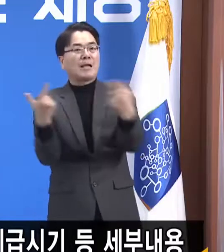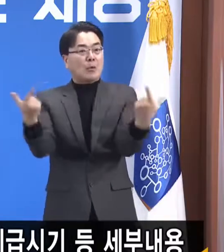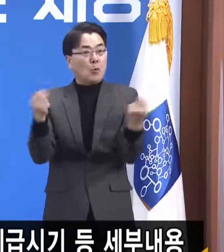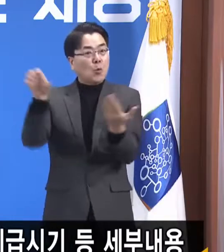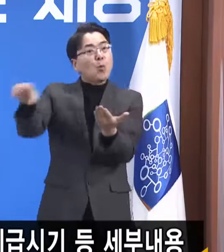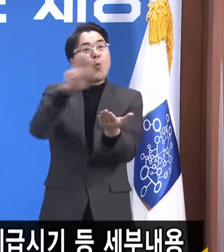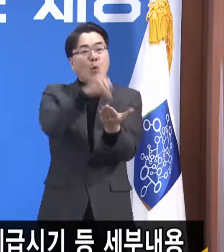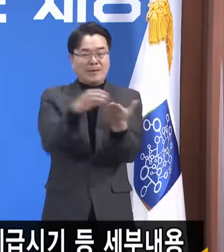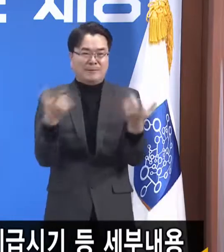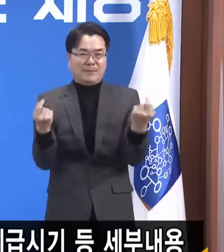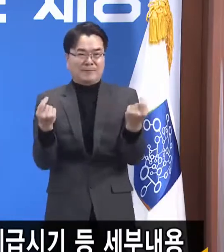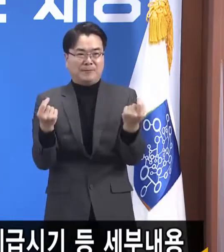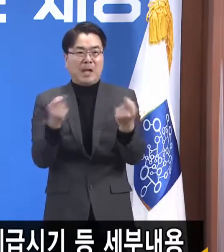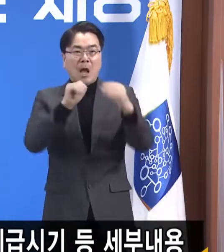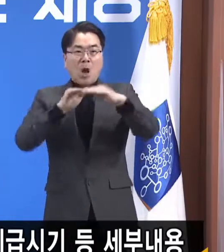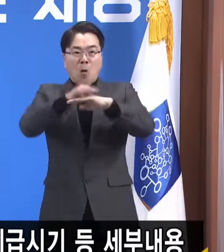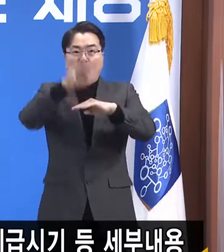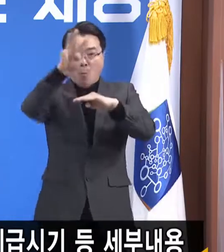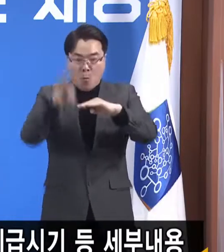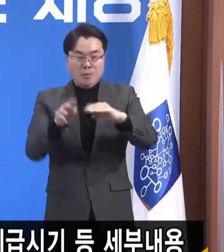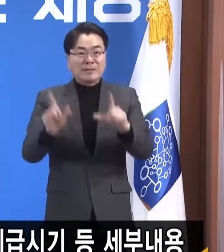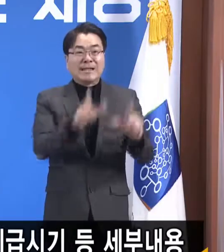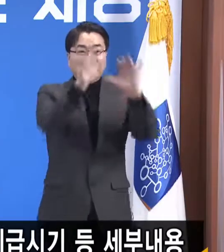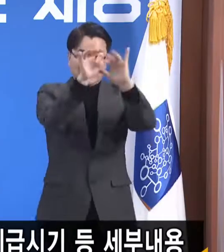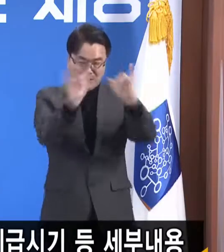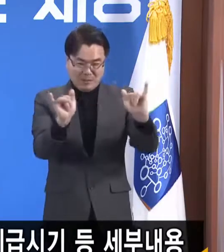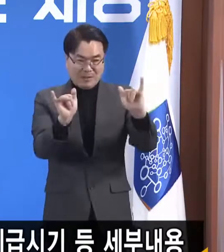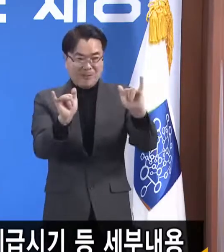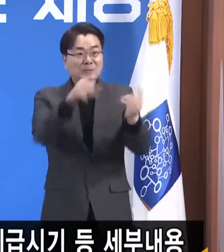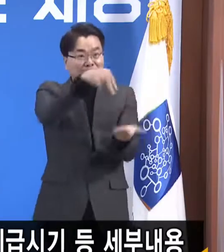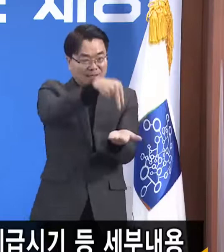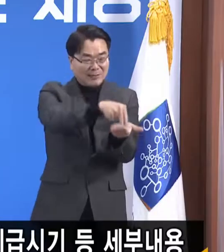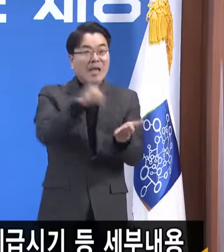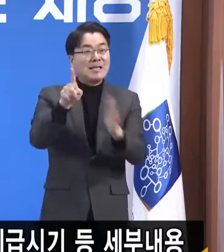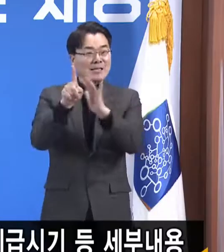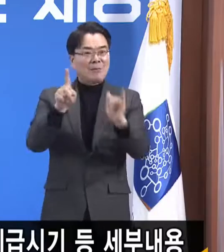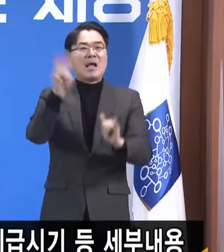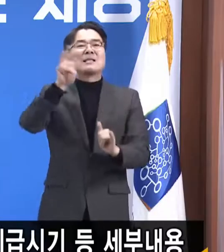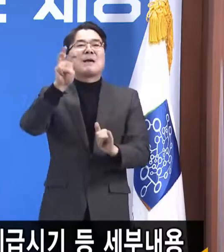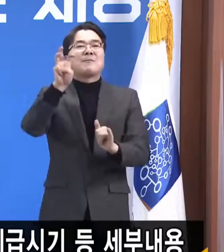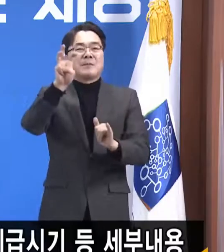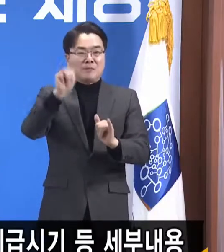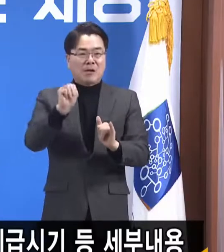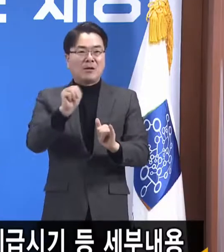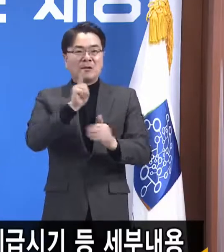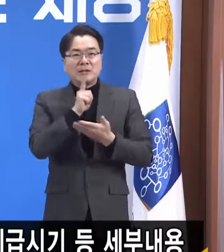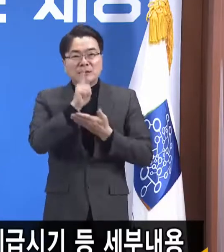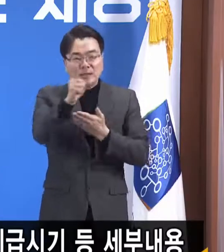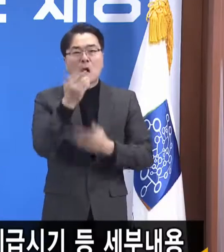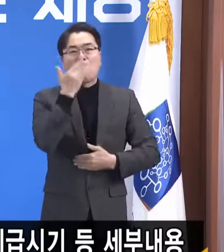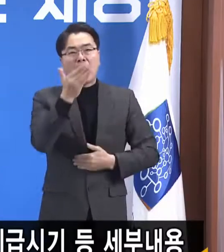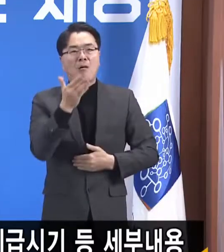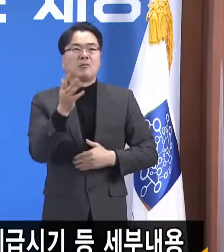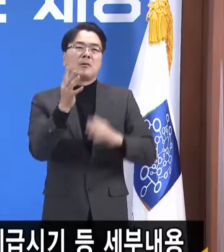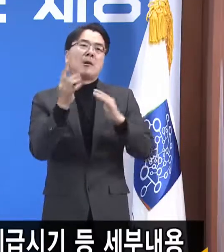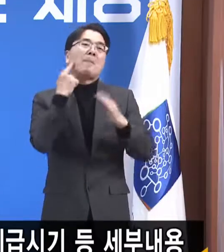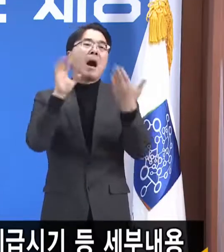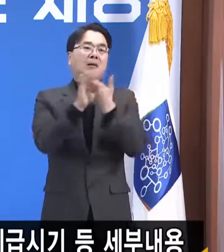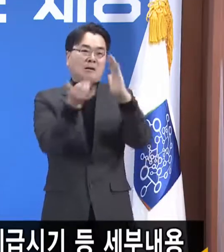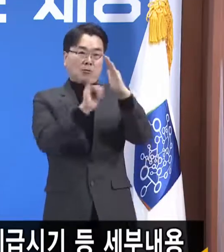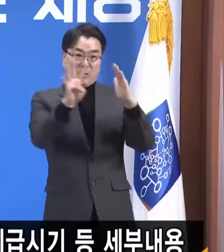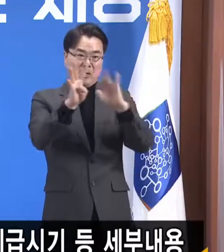도민께서는 경기도와 포천시 지급분을 합쳐서 1인당 30만원 4인 가족 기준으로 하면